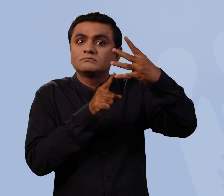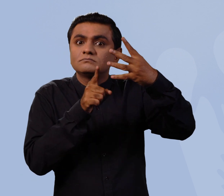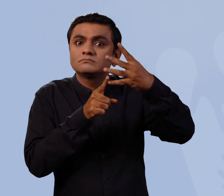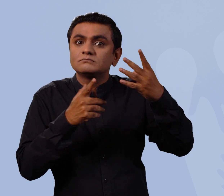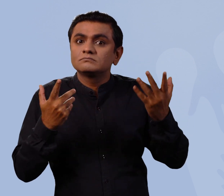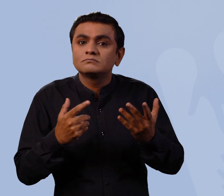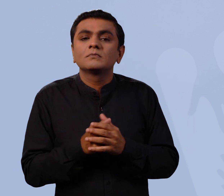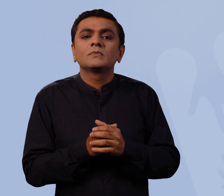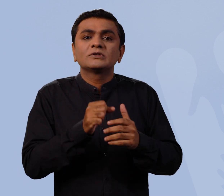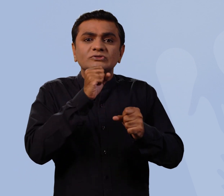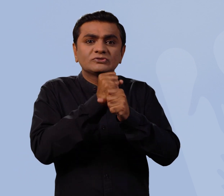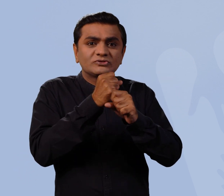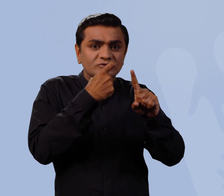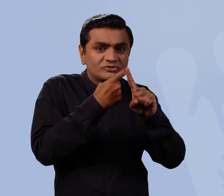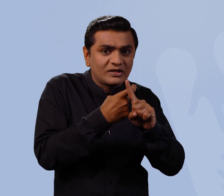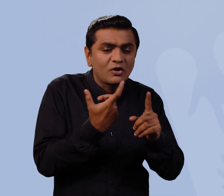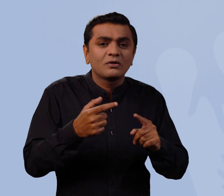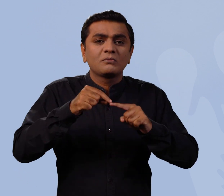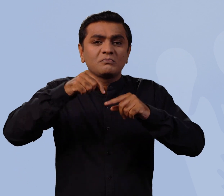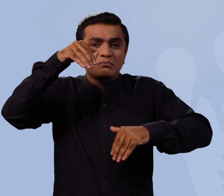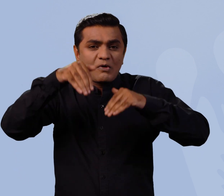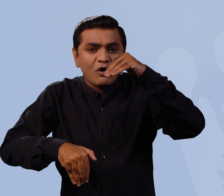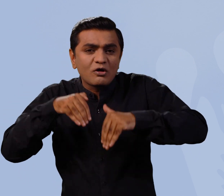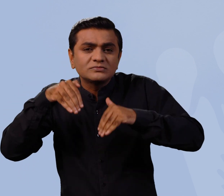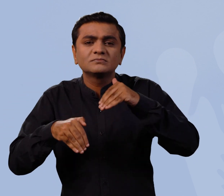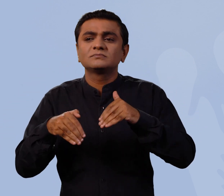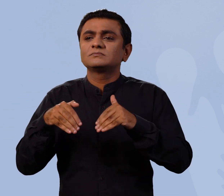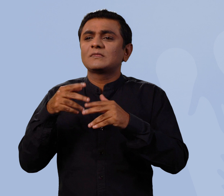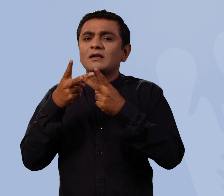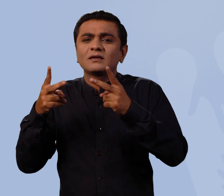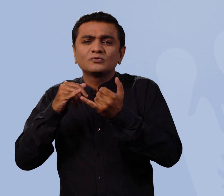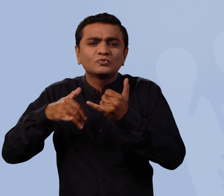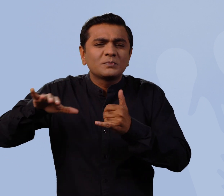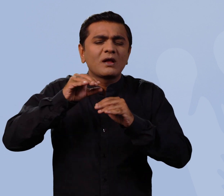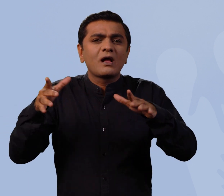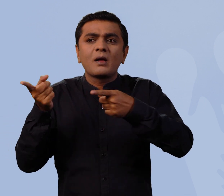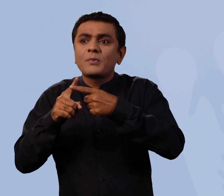राजनीती और सोशल मीडिया की घटनाओं के बारे में जनरल नौलेज होना चाहिए